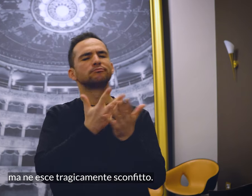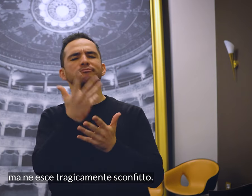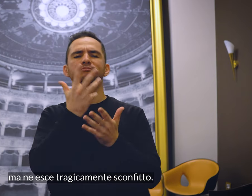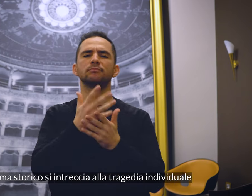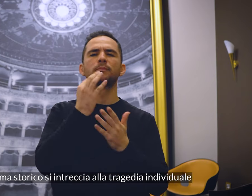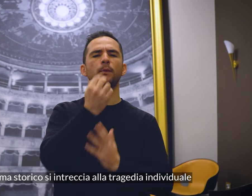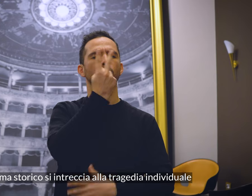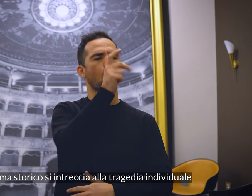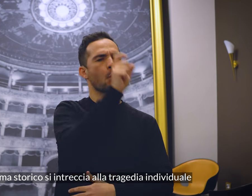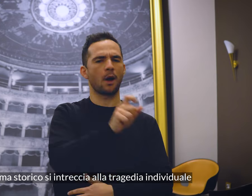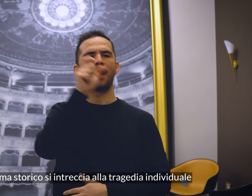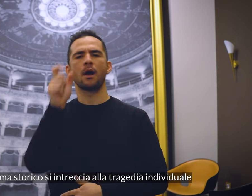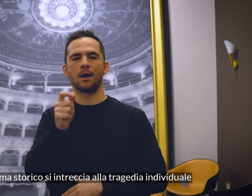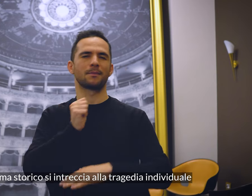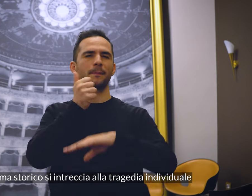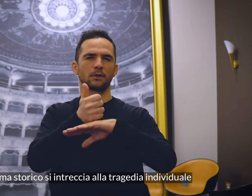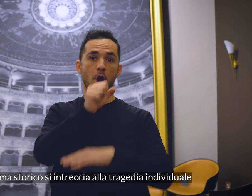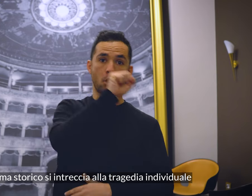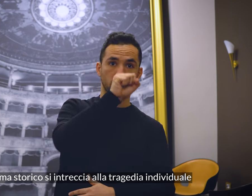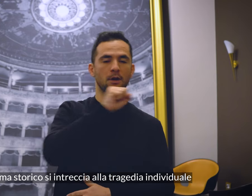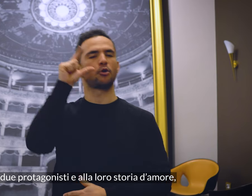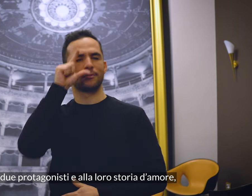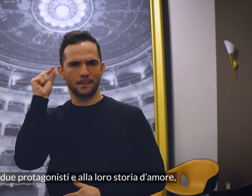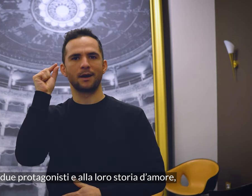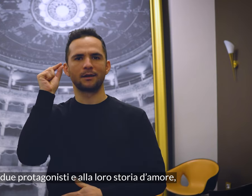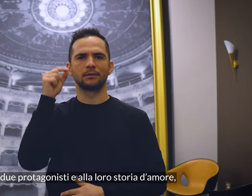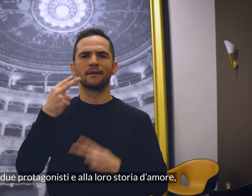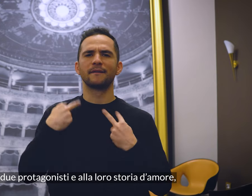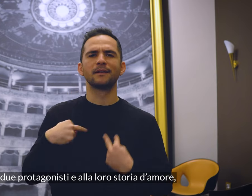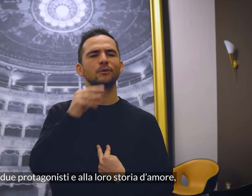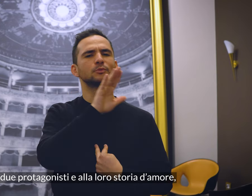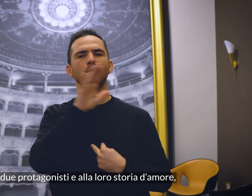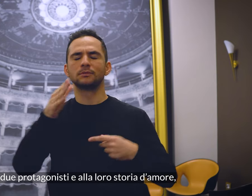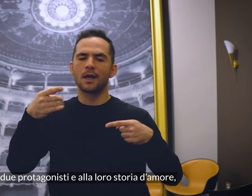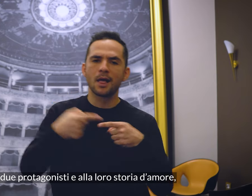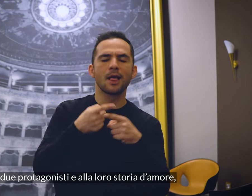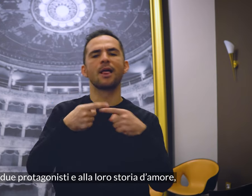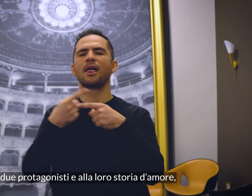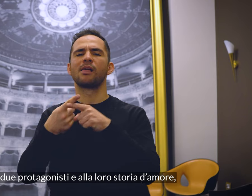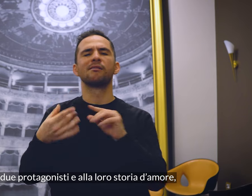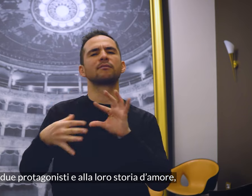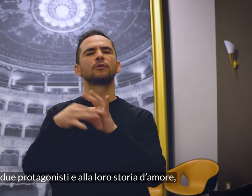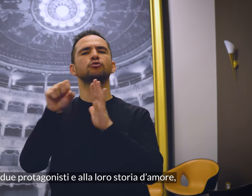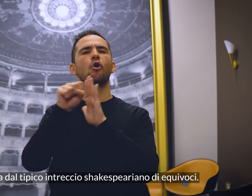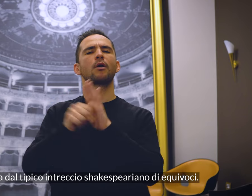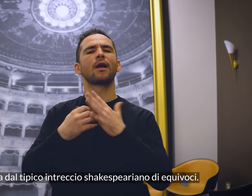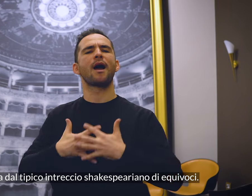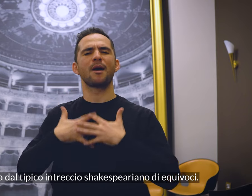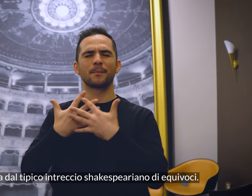Il dramma storico si intreccia alla tragedia individuale dei due protagonisti e alla loro storia d'amore, sconvolta